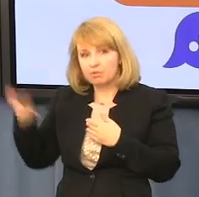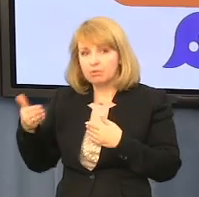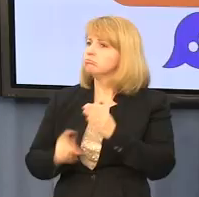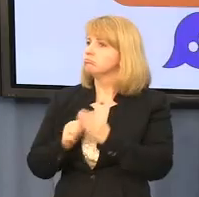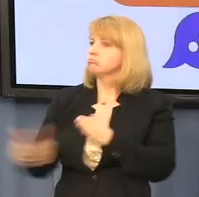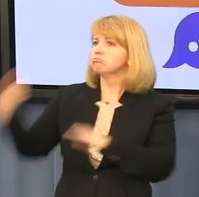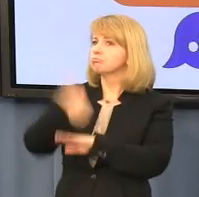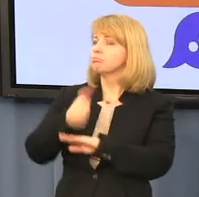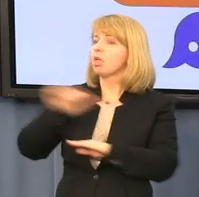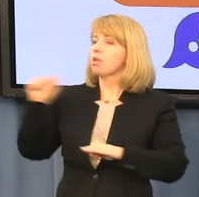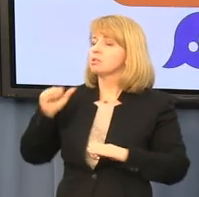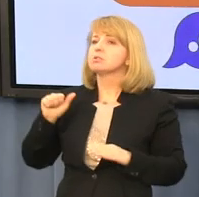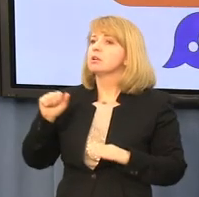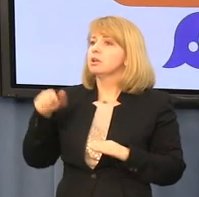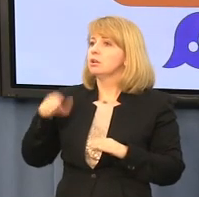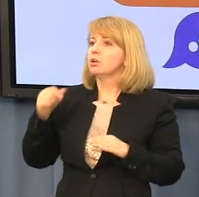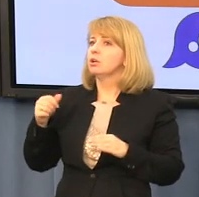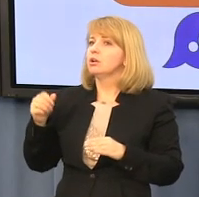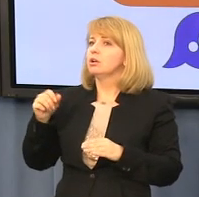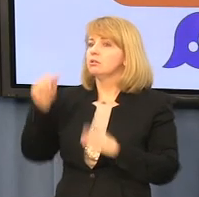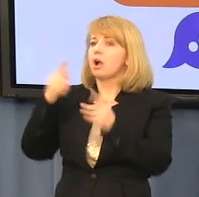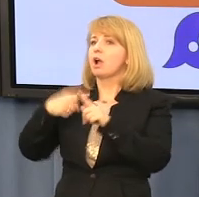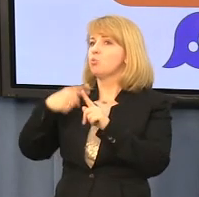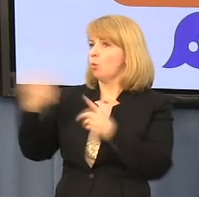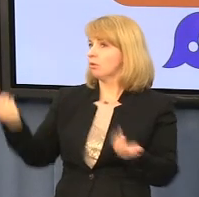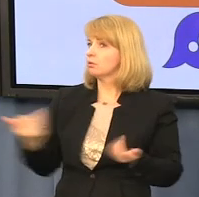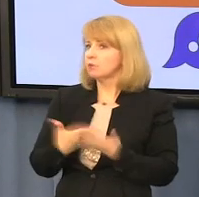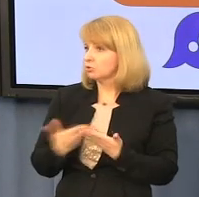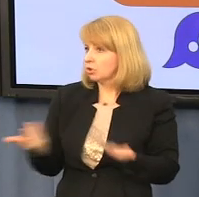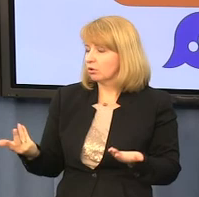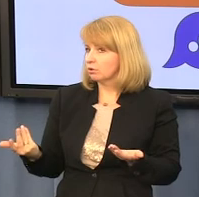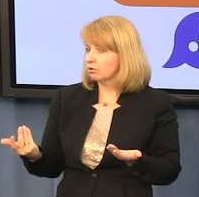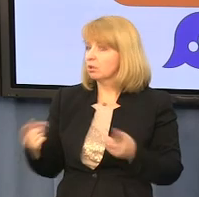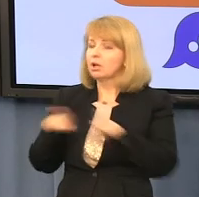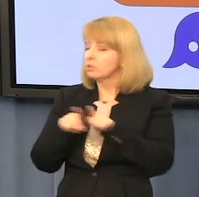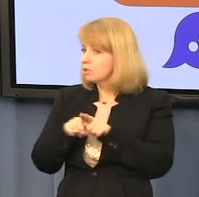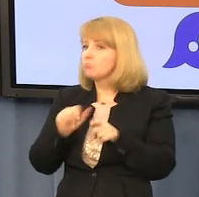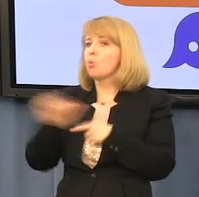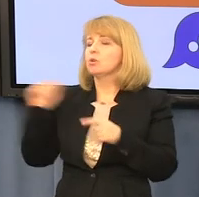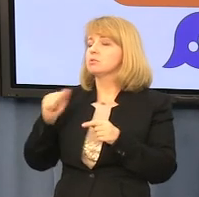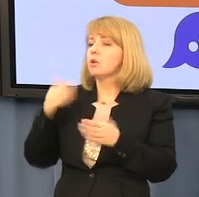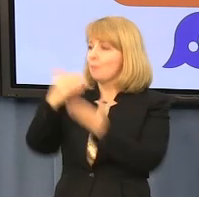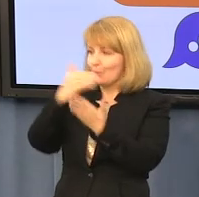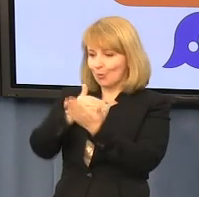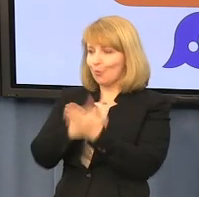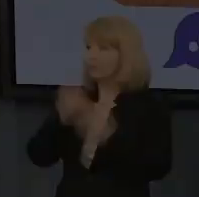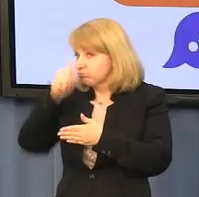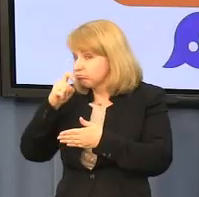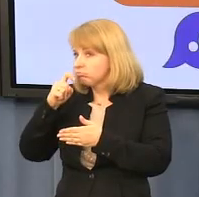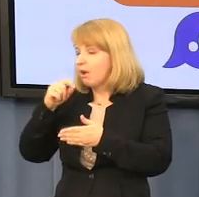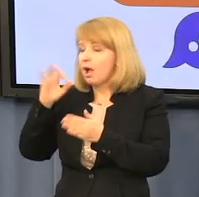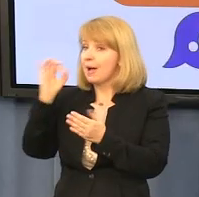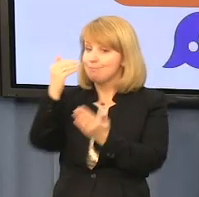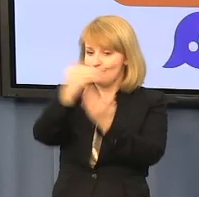kościołów. Wyklucza również ingerencję władz świeckich, na przykład kuratorium, w program nauczania na katechezie.